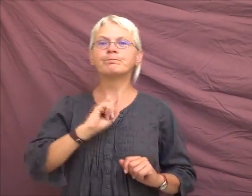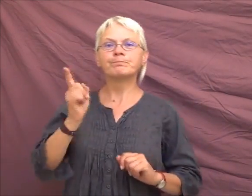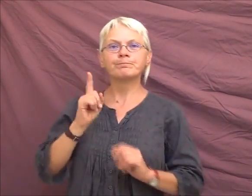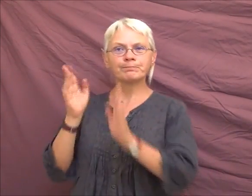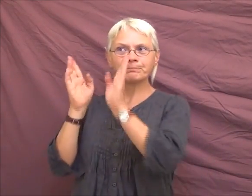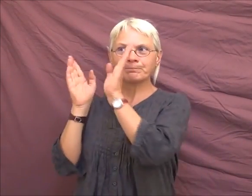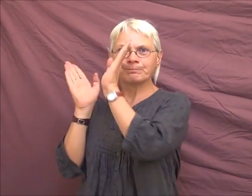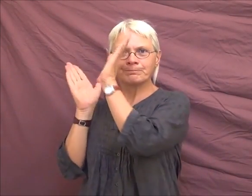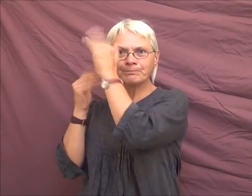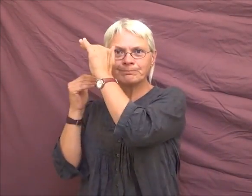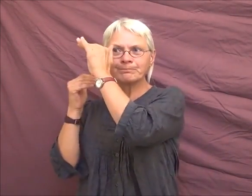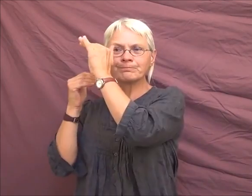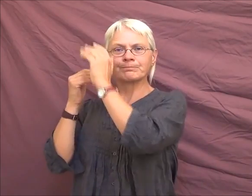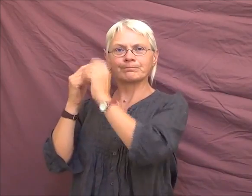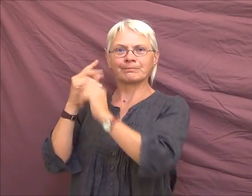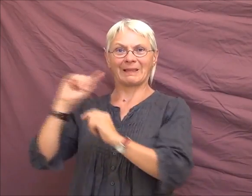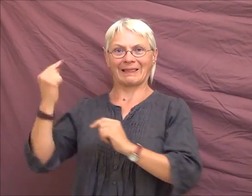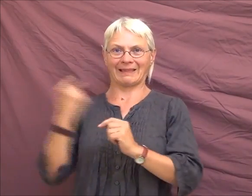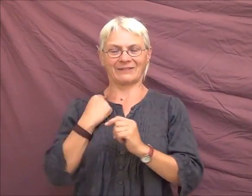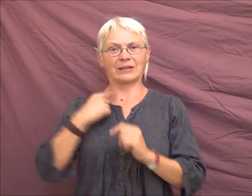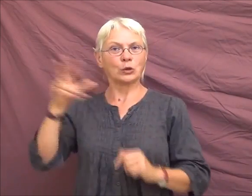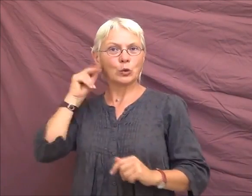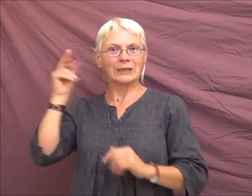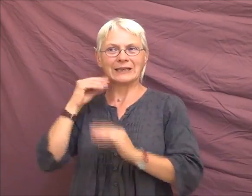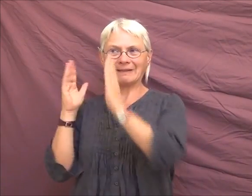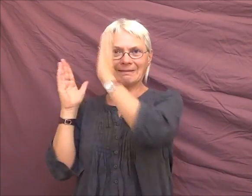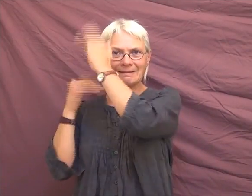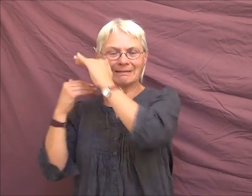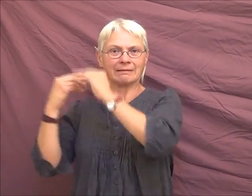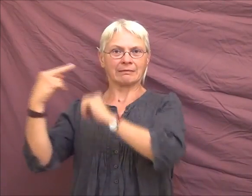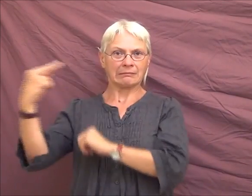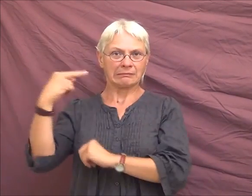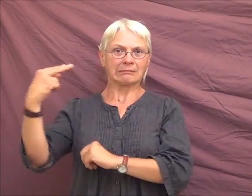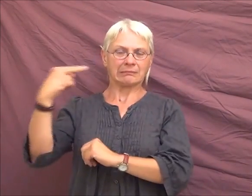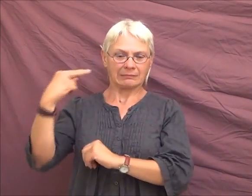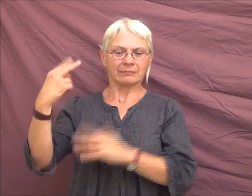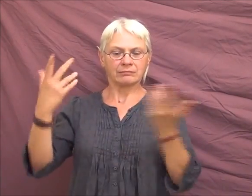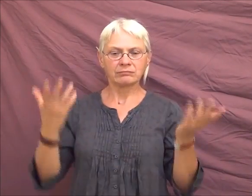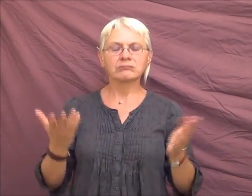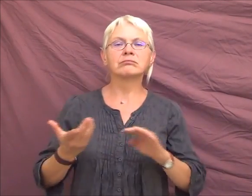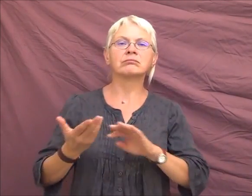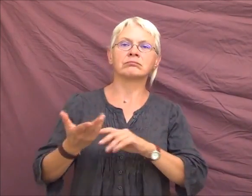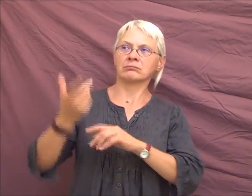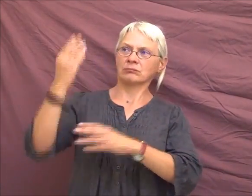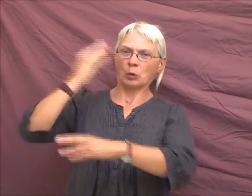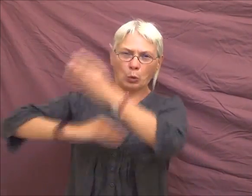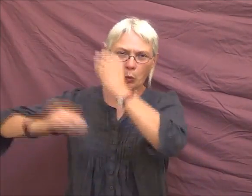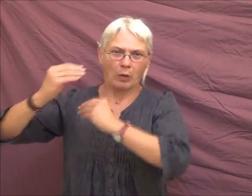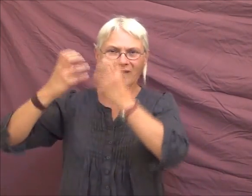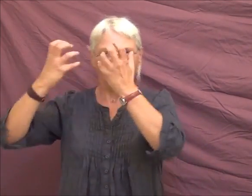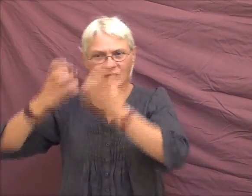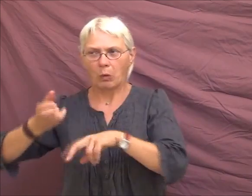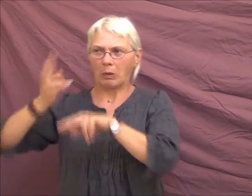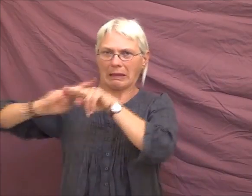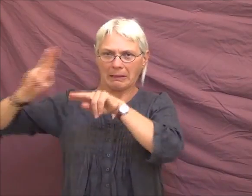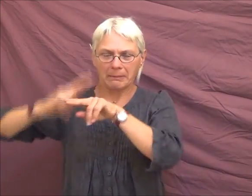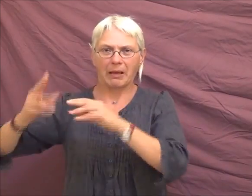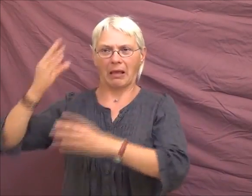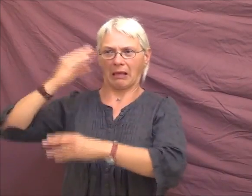le sourd, non pas comme une personne, mais uniquement une personne ayant une déficience. depuis